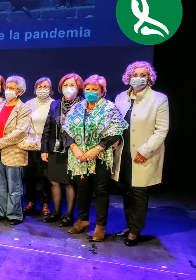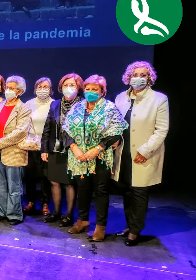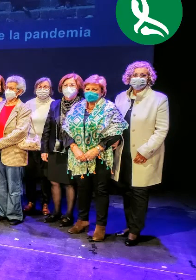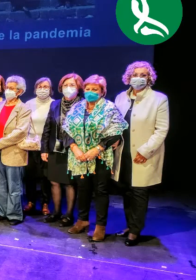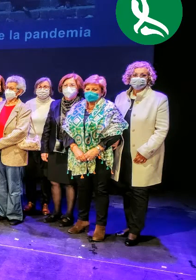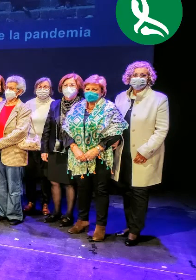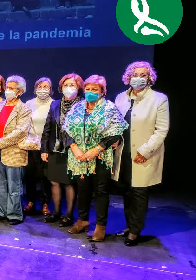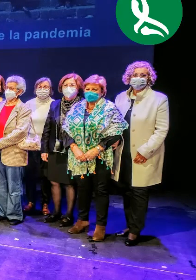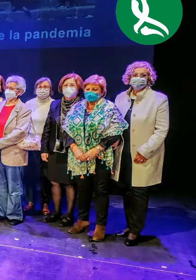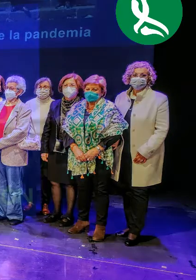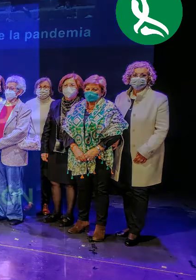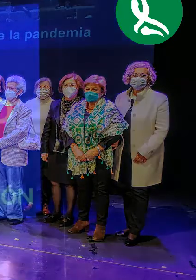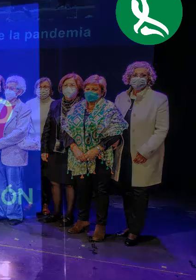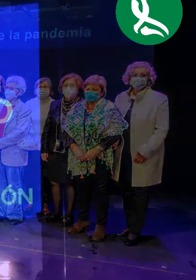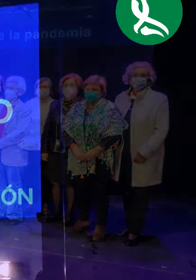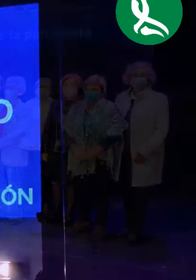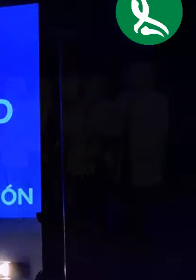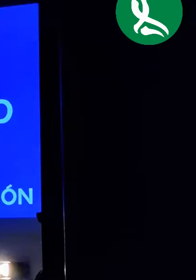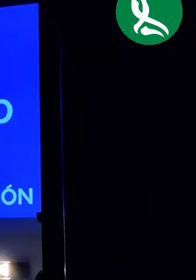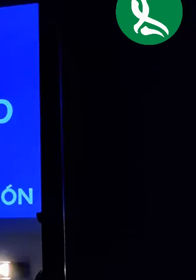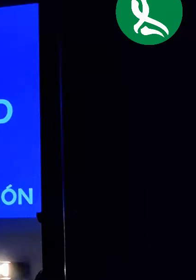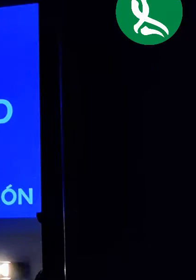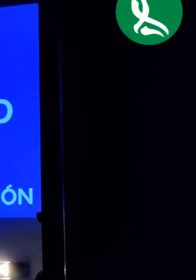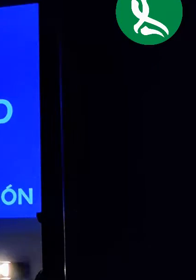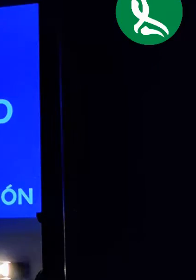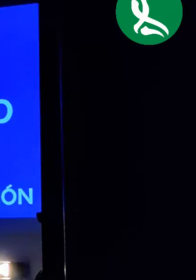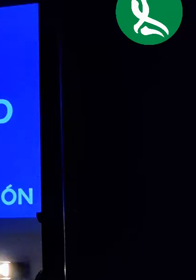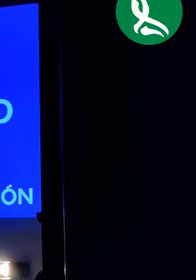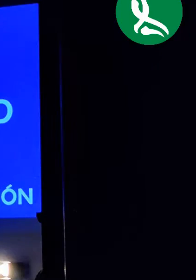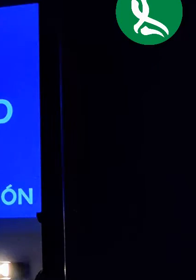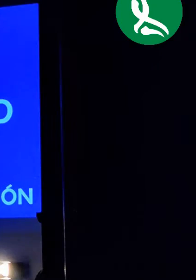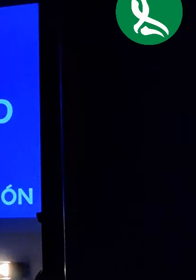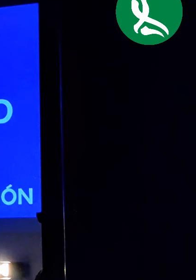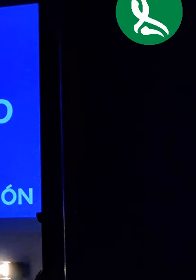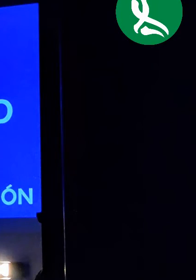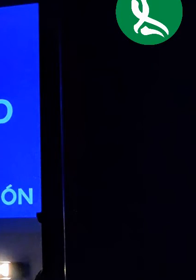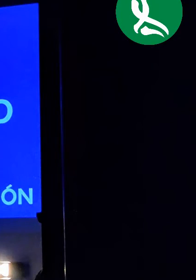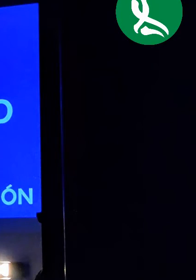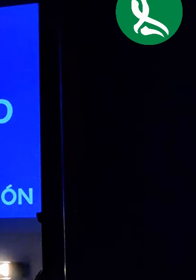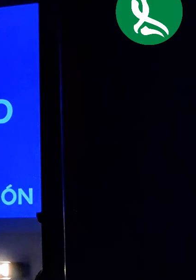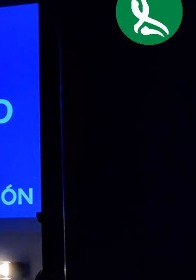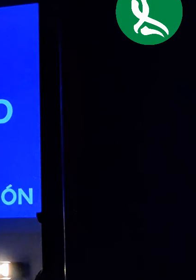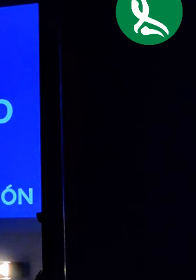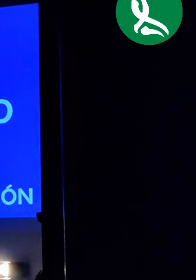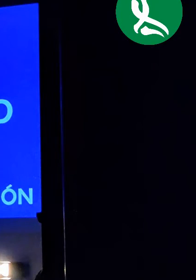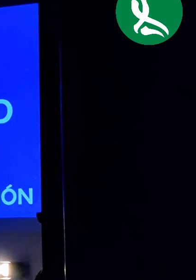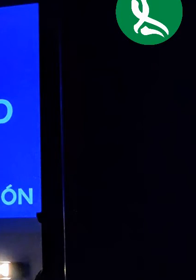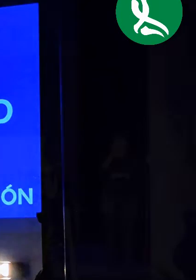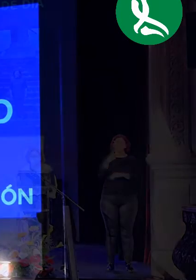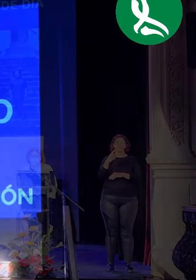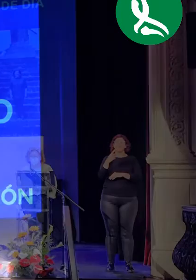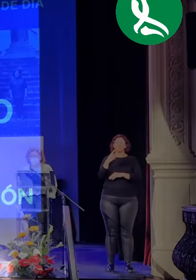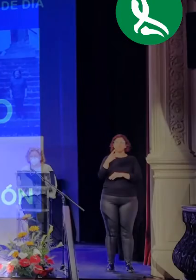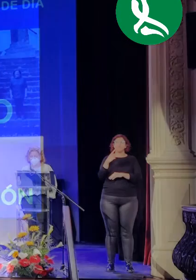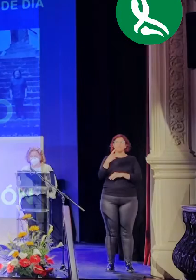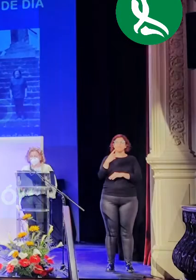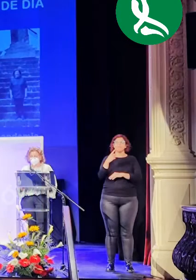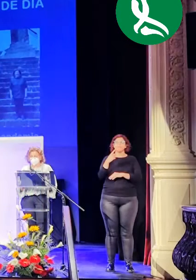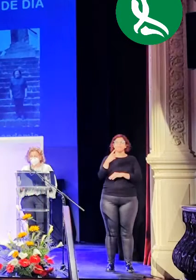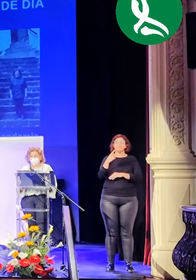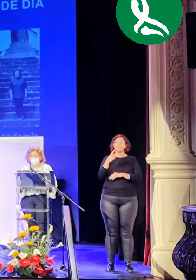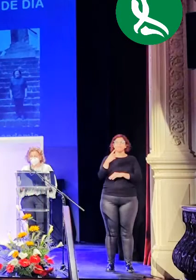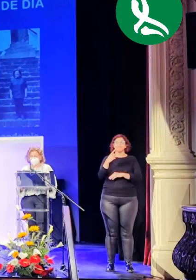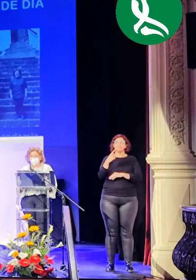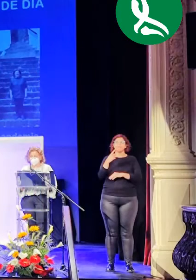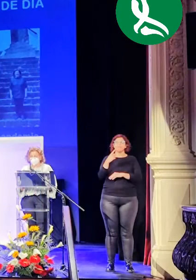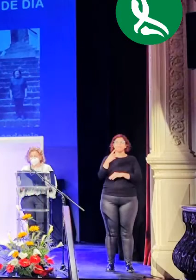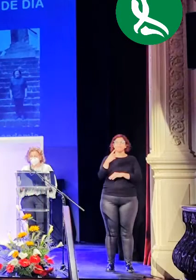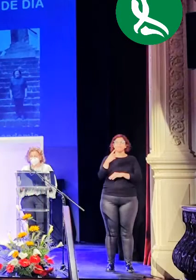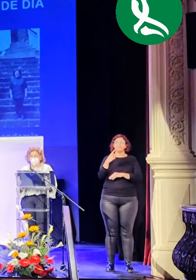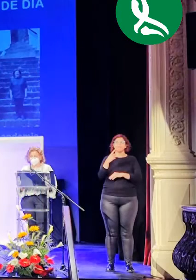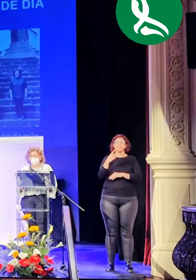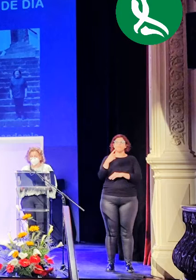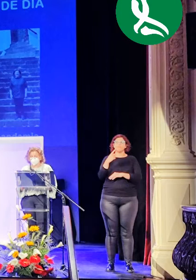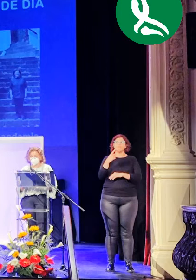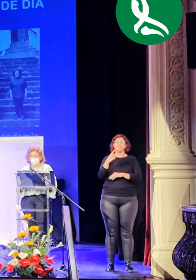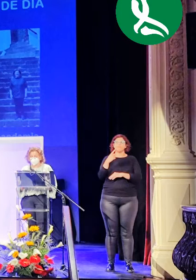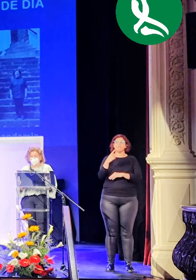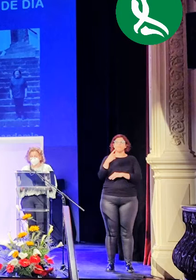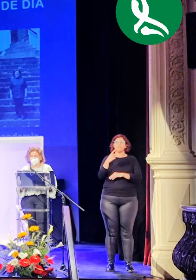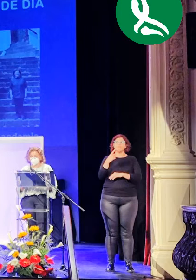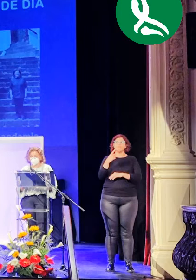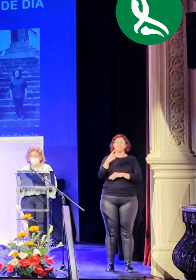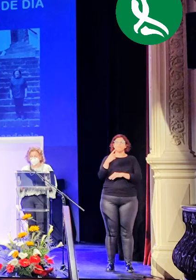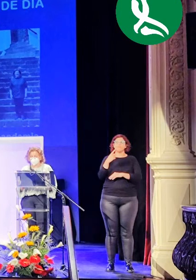no ha creado una música, no ha escrito un poema, pero ha hecho una obra de arte con sus usuarios libres. Todavía hay milagros, milagros